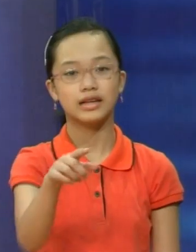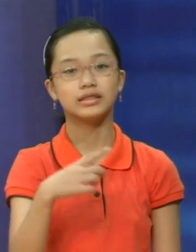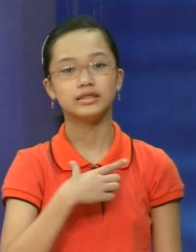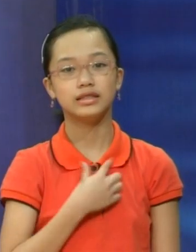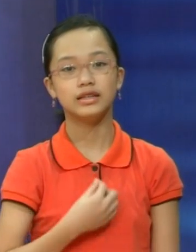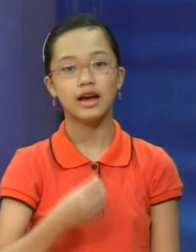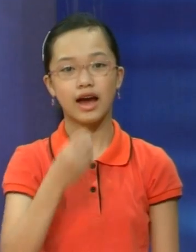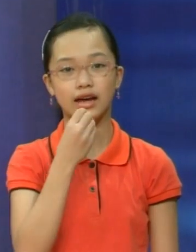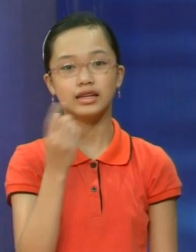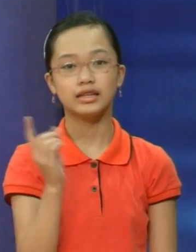Bạn thích ăn gì